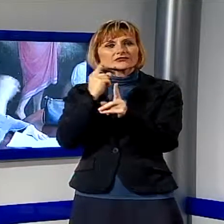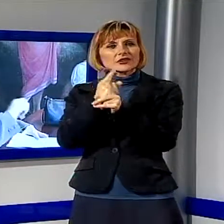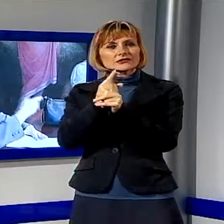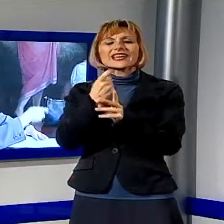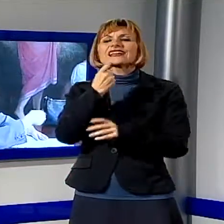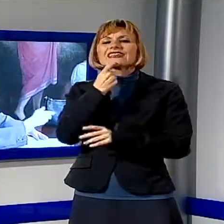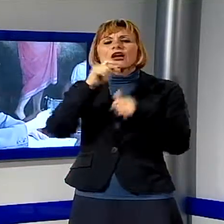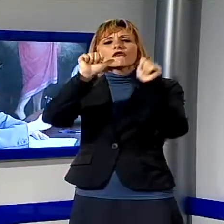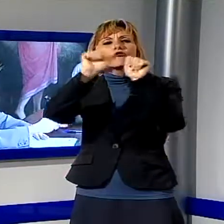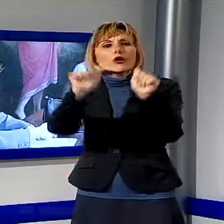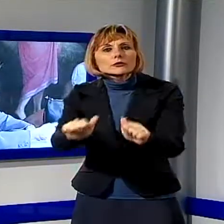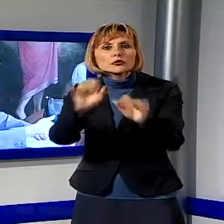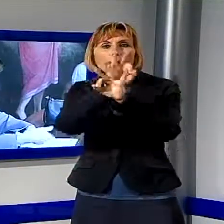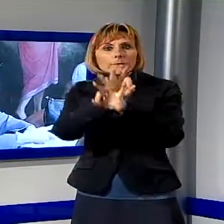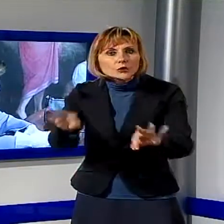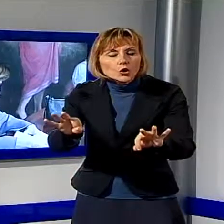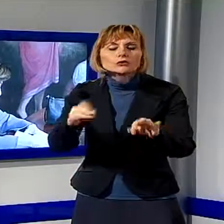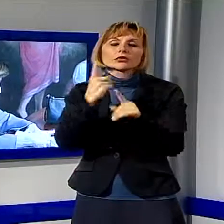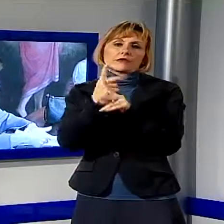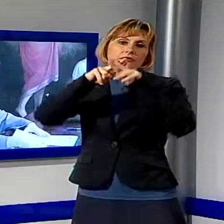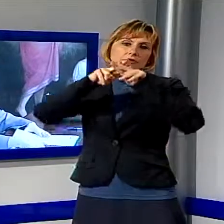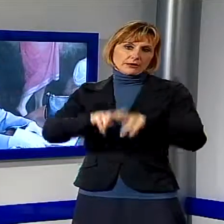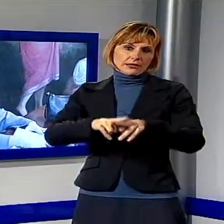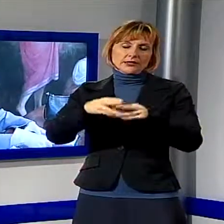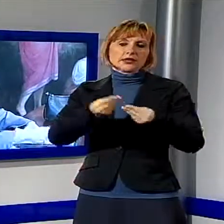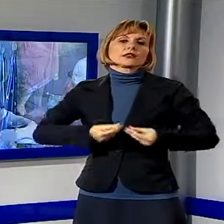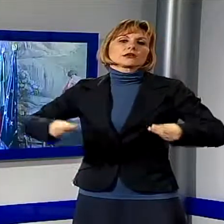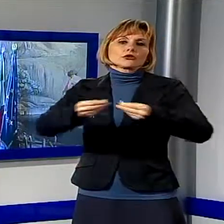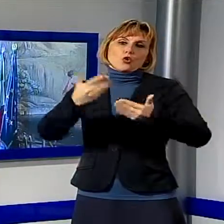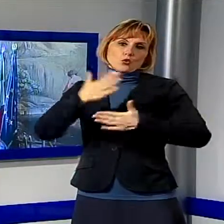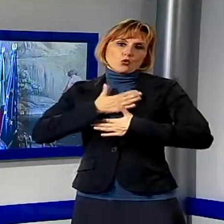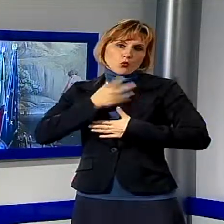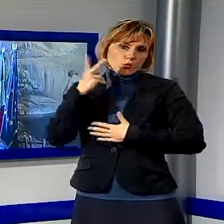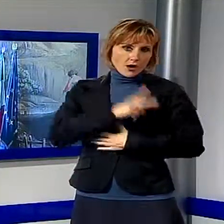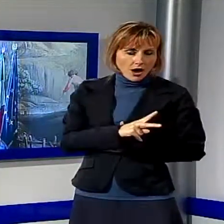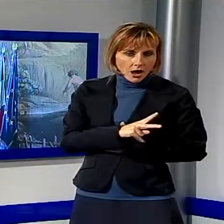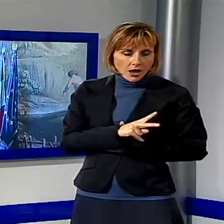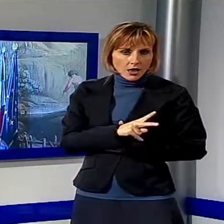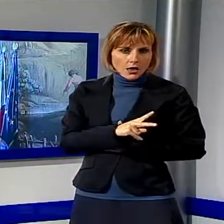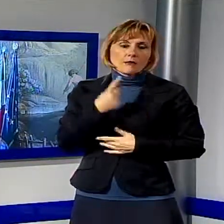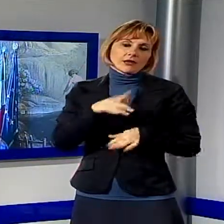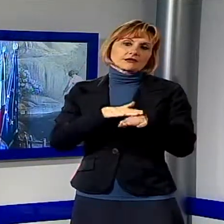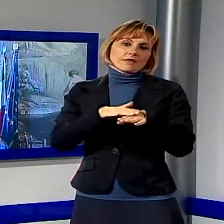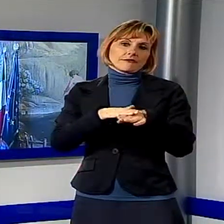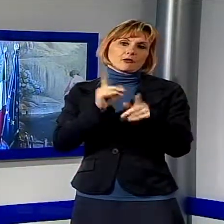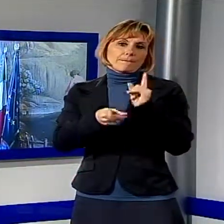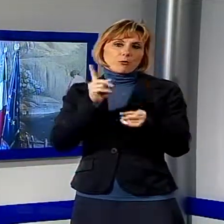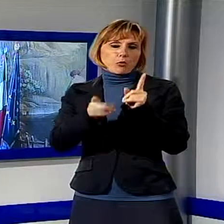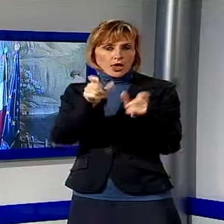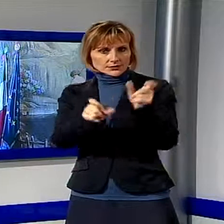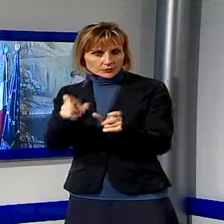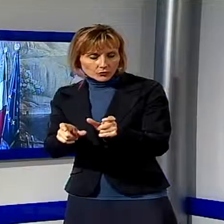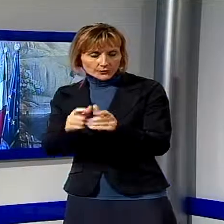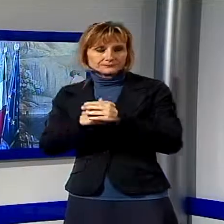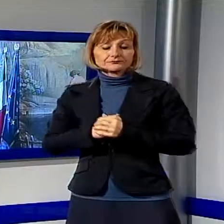formate sul territorio non vengano disperse ma rimangano a servizio delle popolazioni della provincia di Lucca. Sulla scalinata di